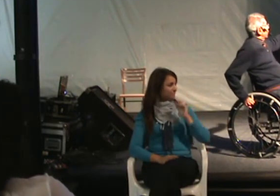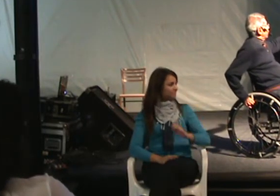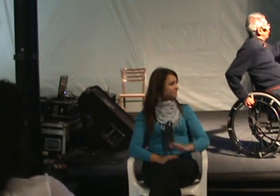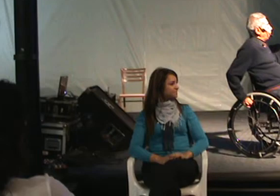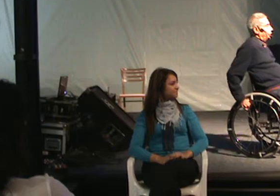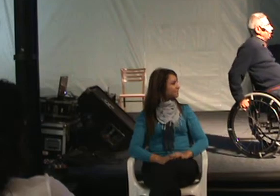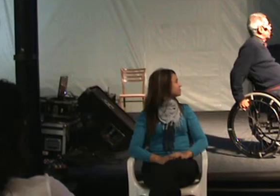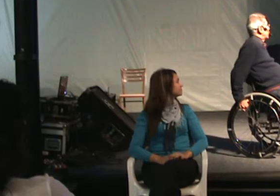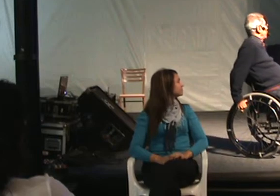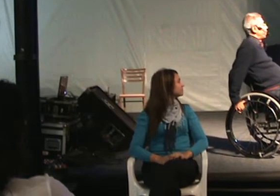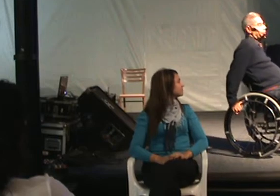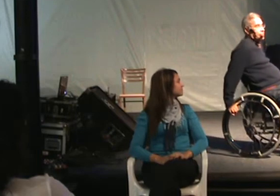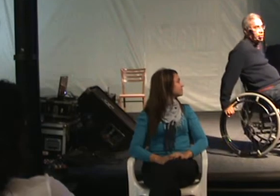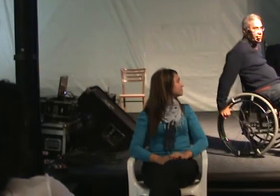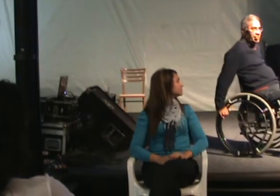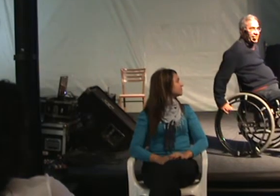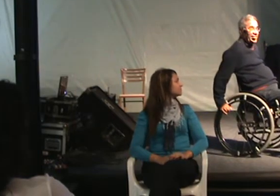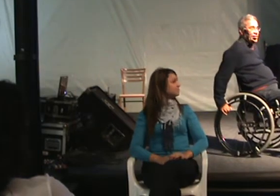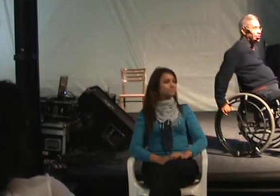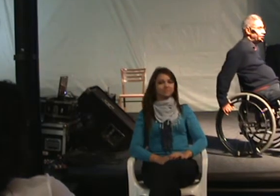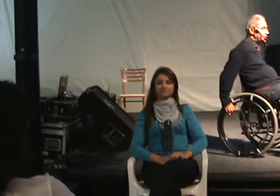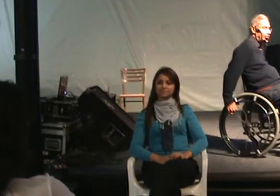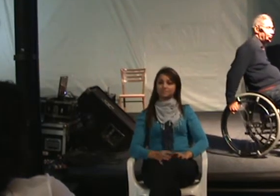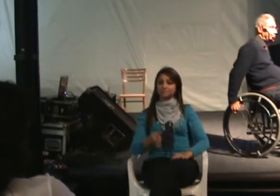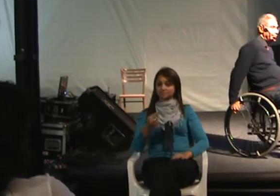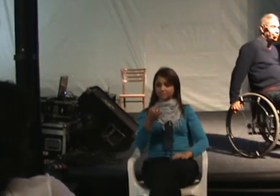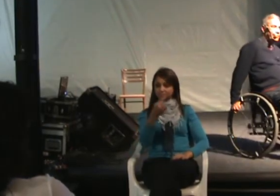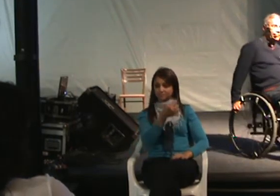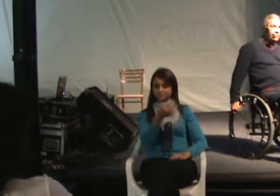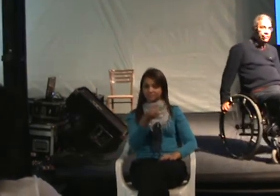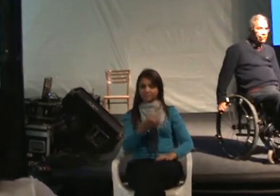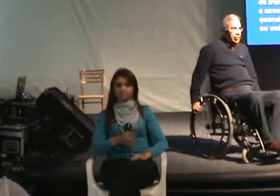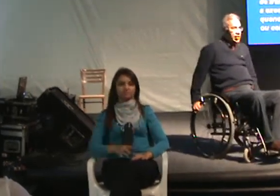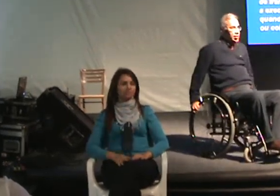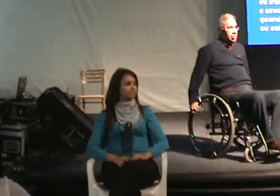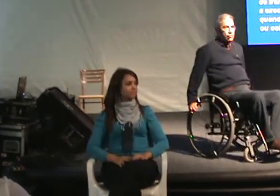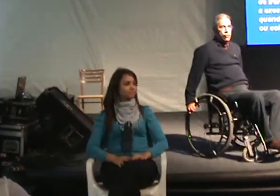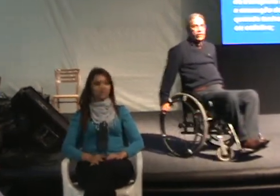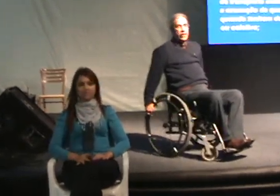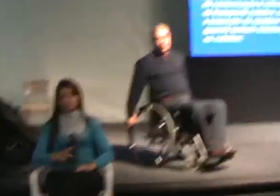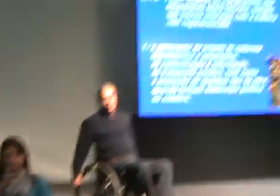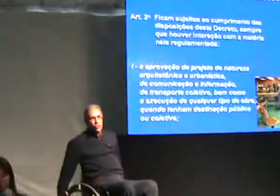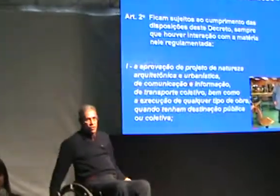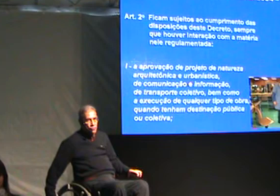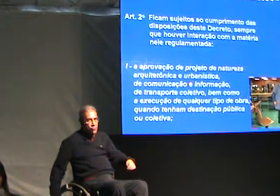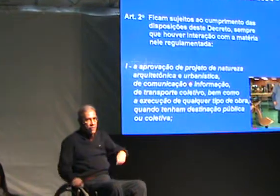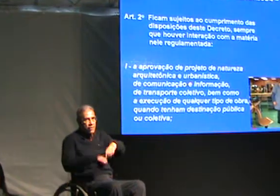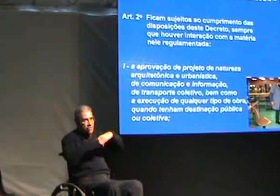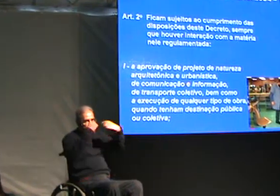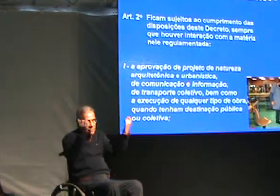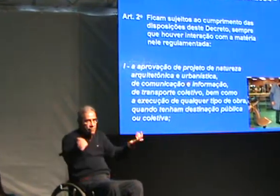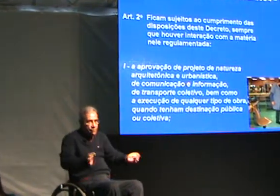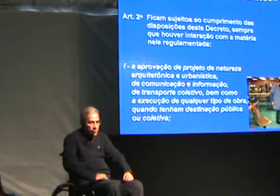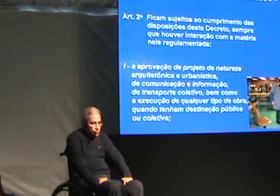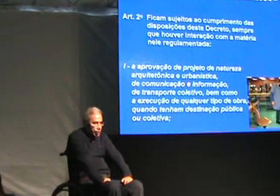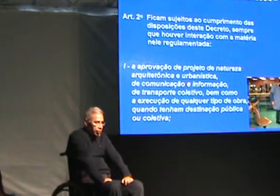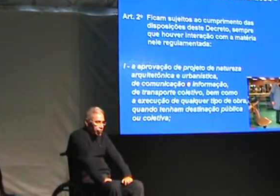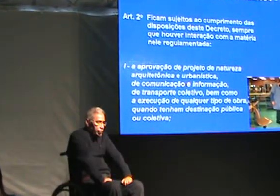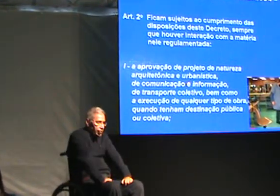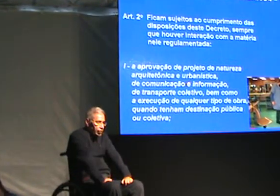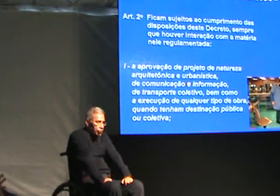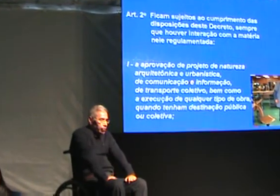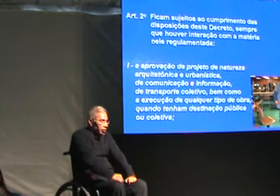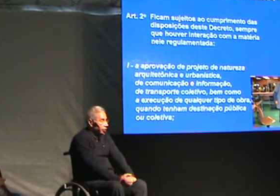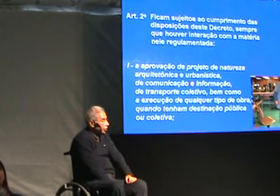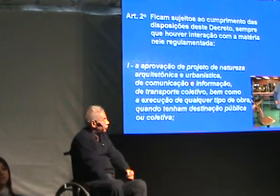Decreto. Olha só, pessoal. Isso, então, para aqueles que vão ficar em Curitiba, ou para aqueles que vão para